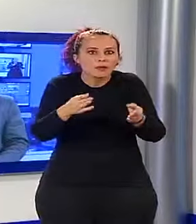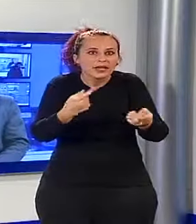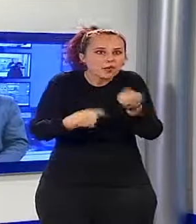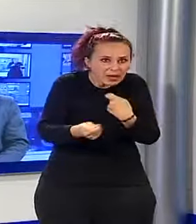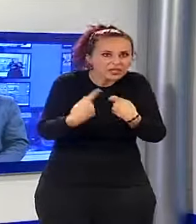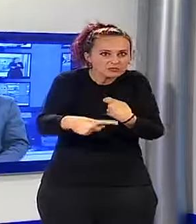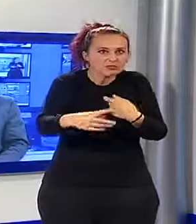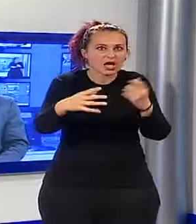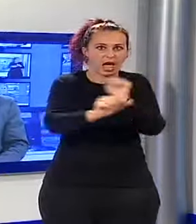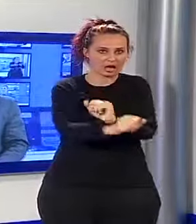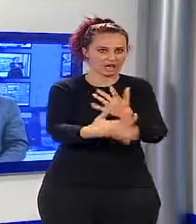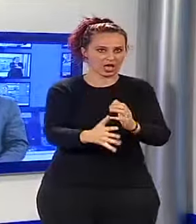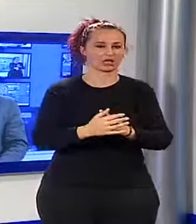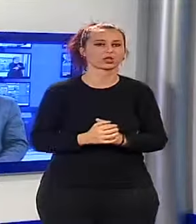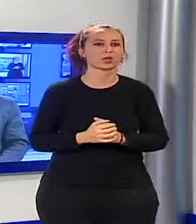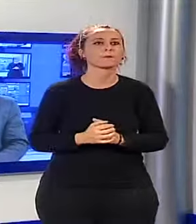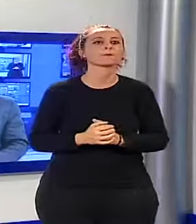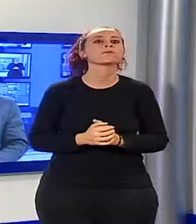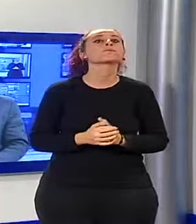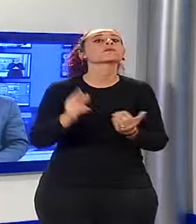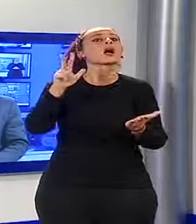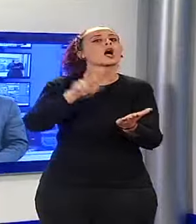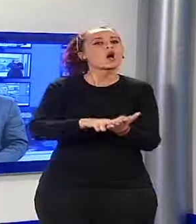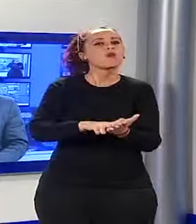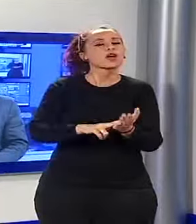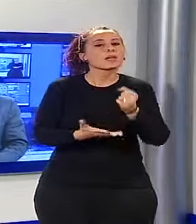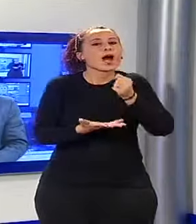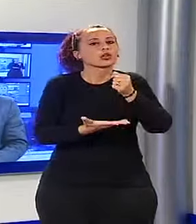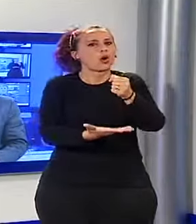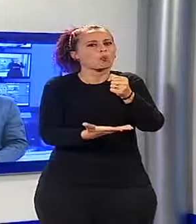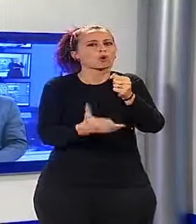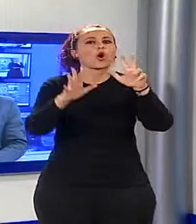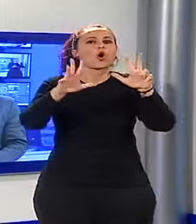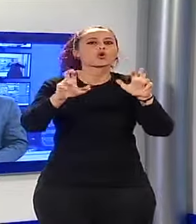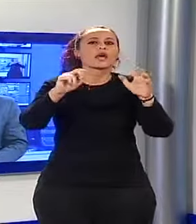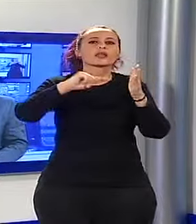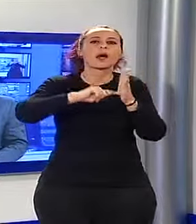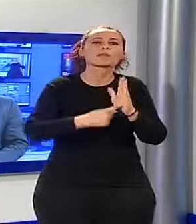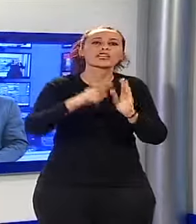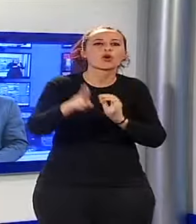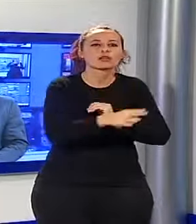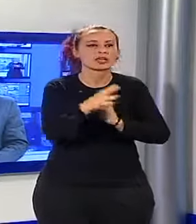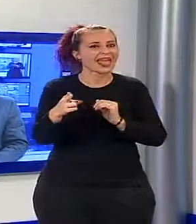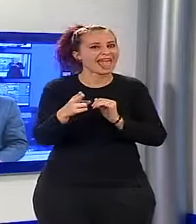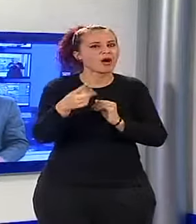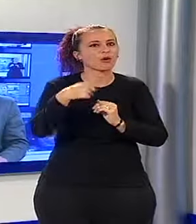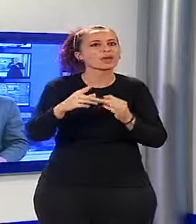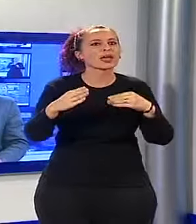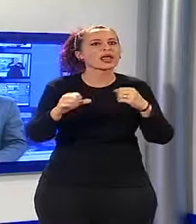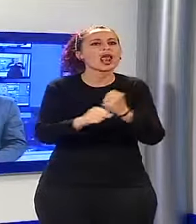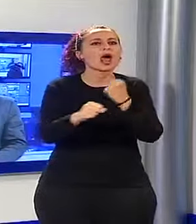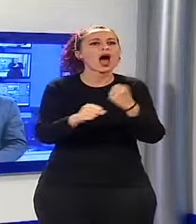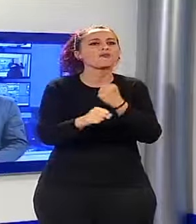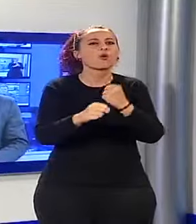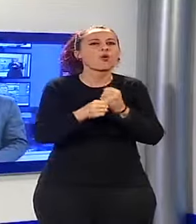È stato confermato lo stanziamento di 80 milioni di Euro da destinare al primo lotto della circonvallazione di Lucca, ovvero gli